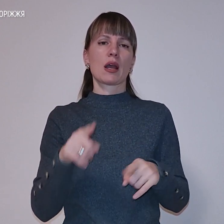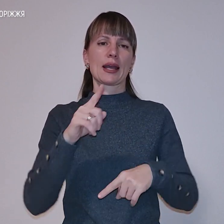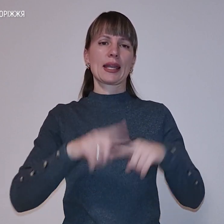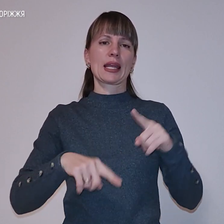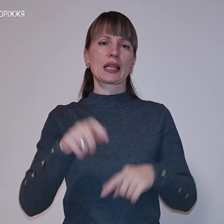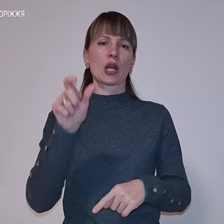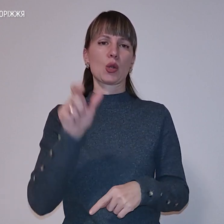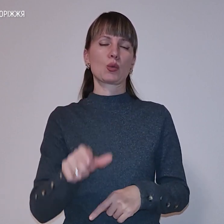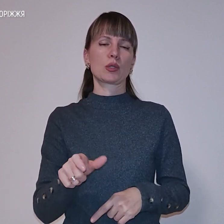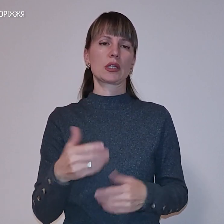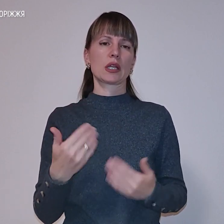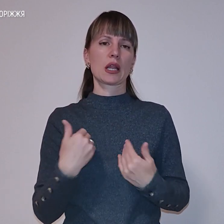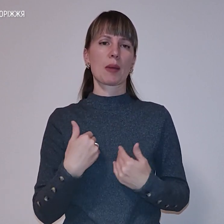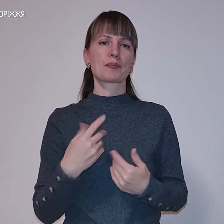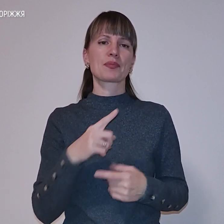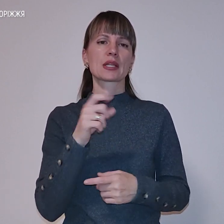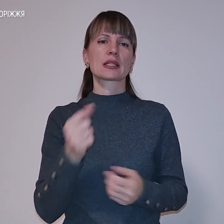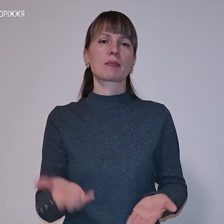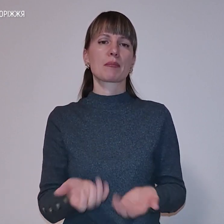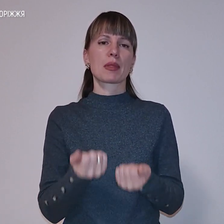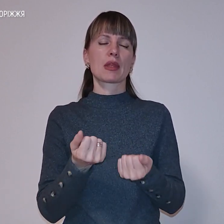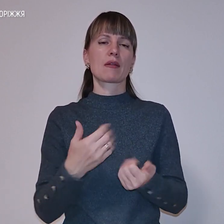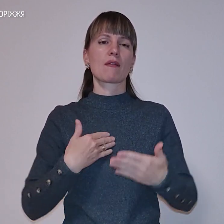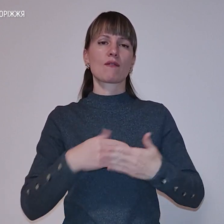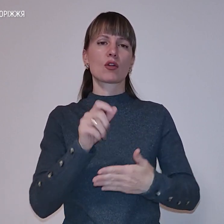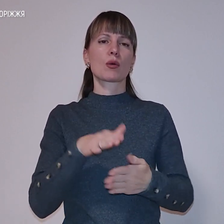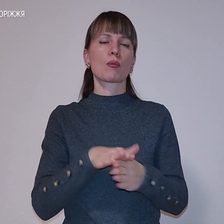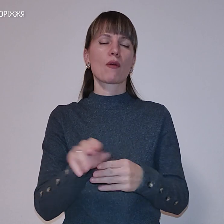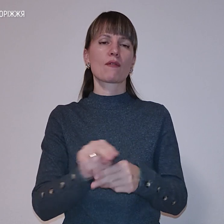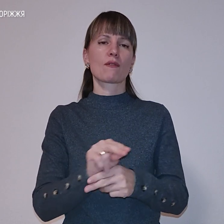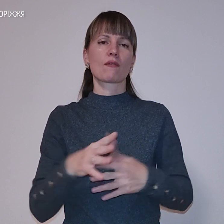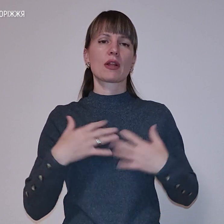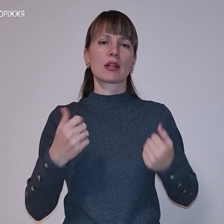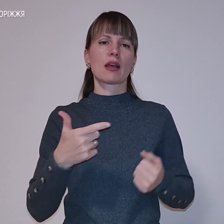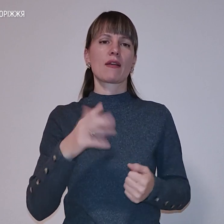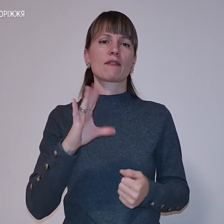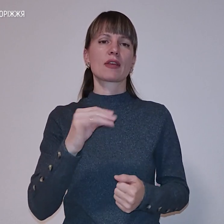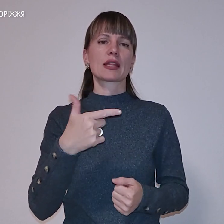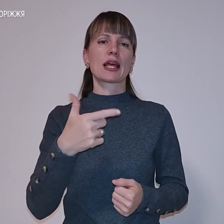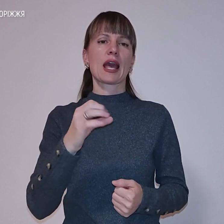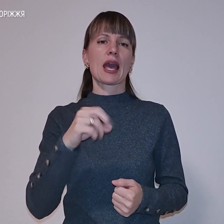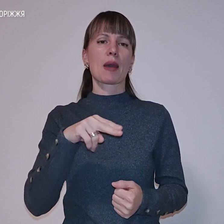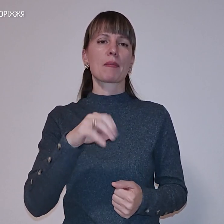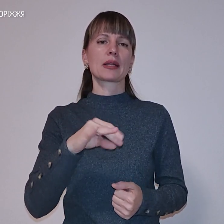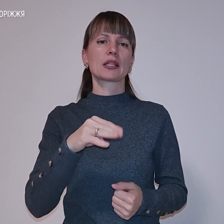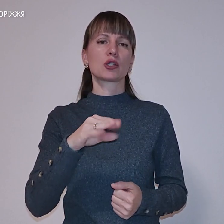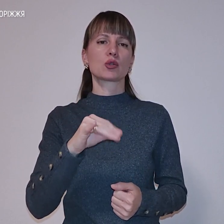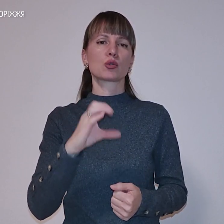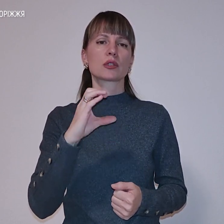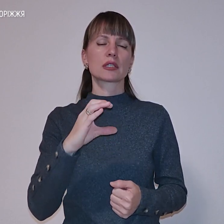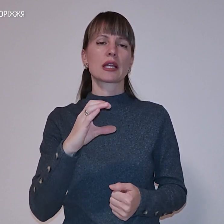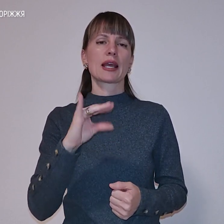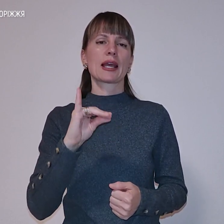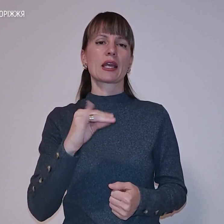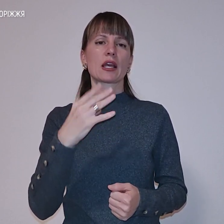людина. За підтримки волонтерів повністю вилікувався від гепатиту С і 42-річний запоріжець Олександр. Теж